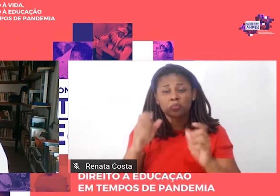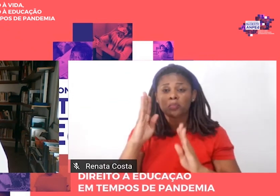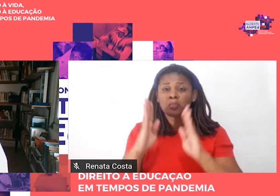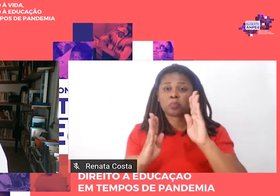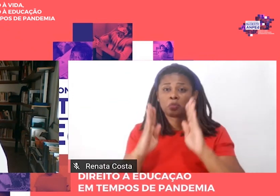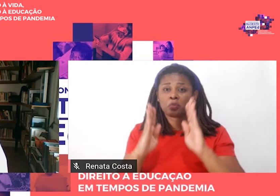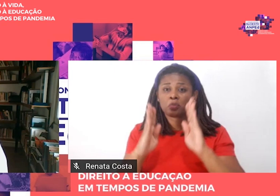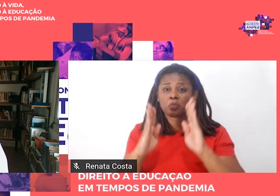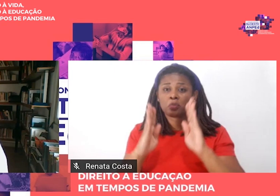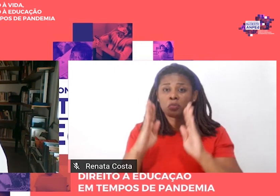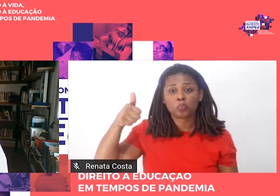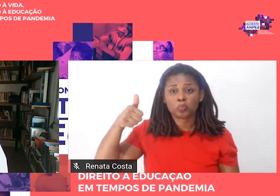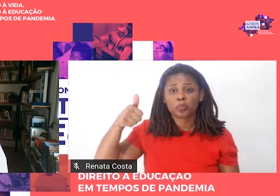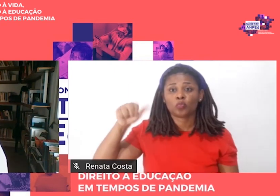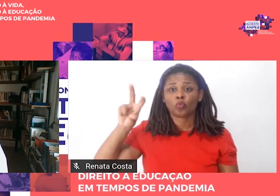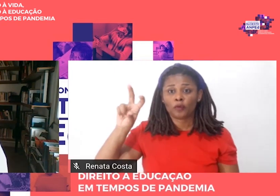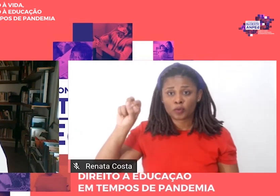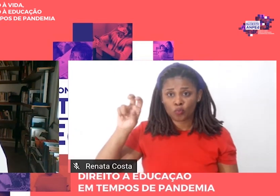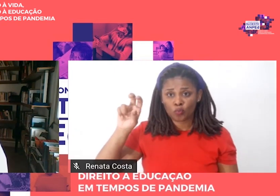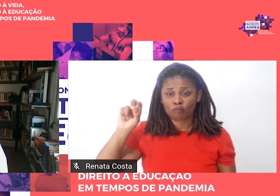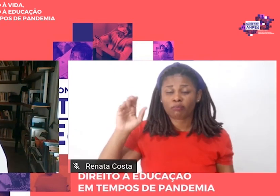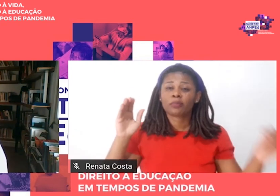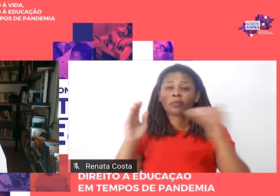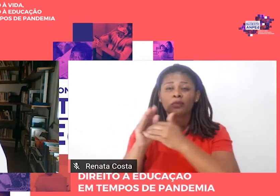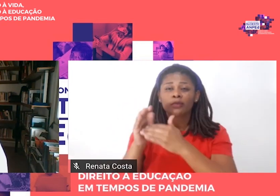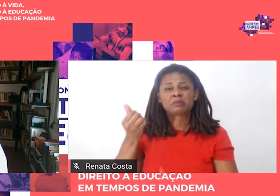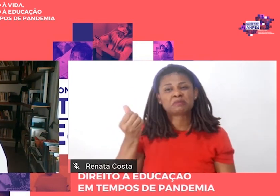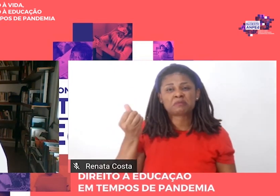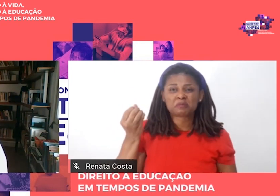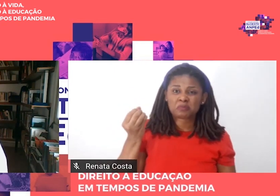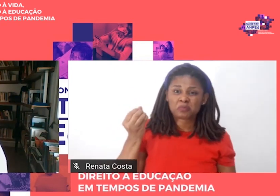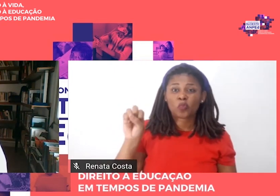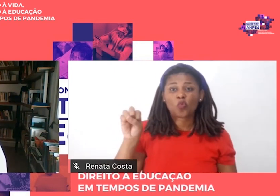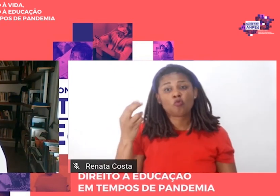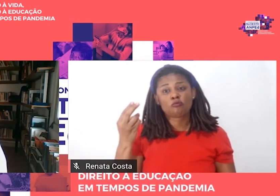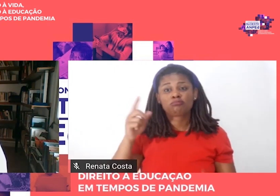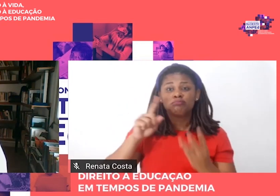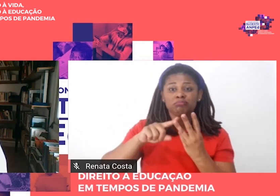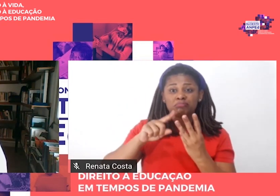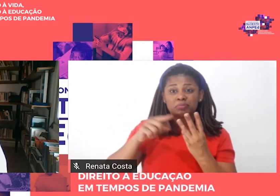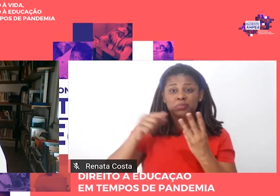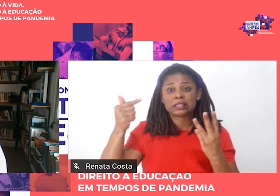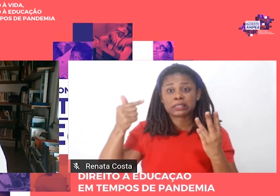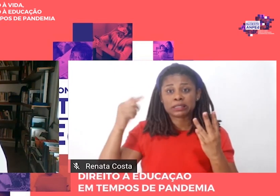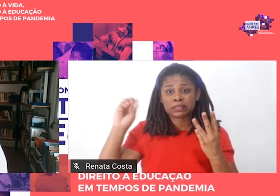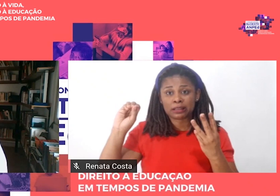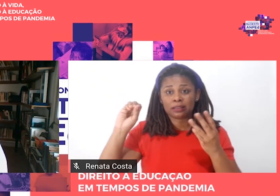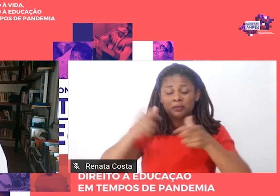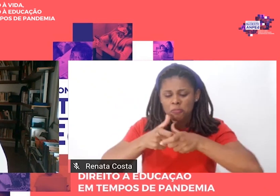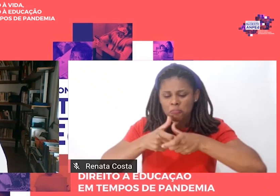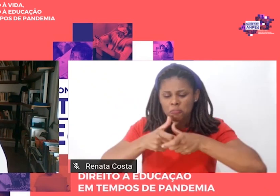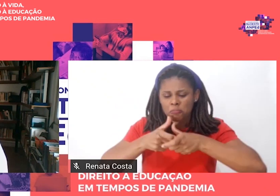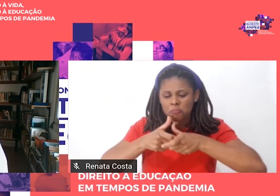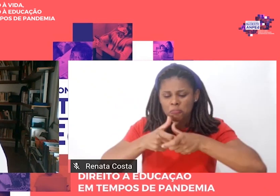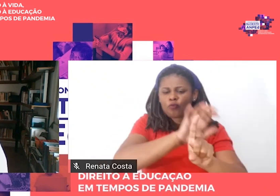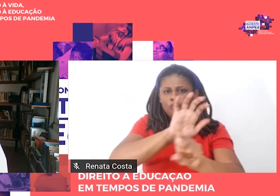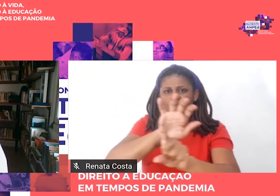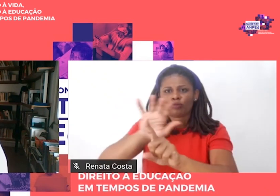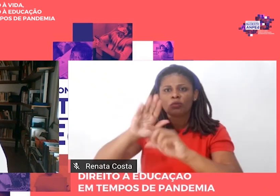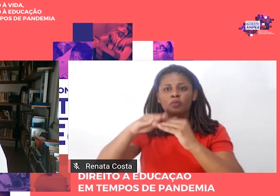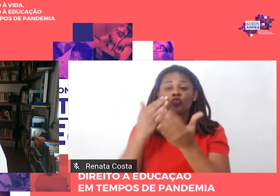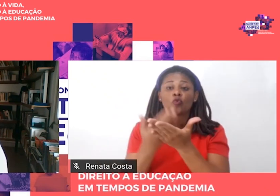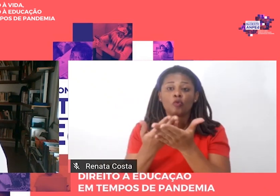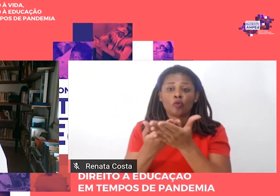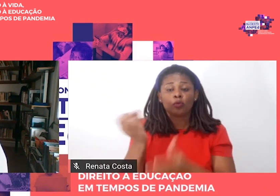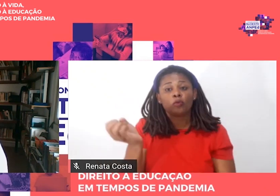e final da década de 60, início dos 70, período em que a escola nova se tornou hegemônica. Então, quando